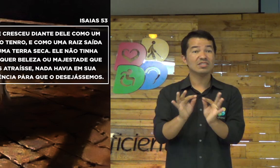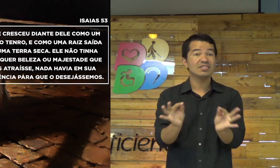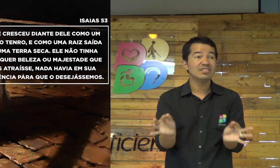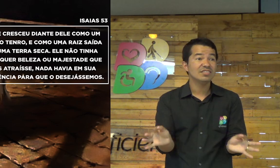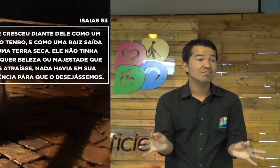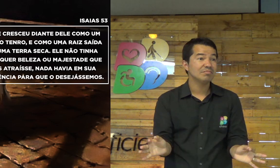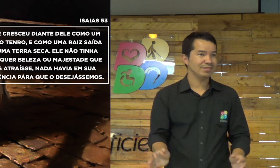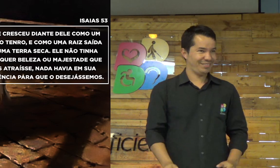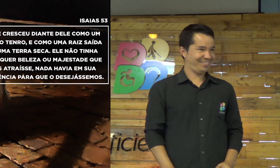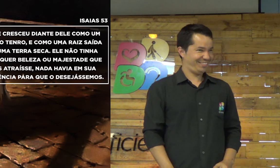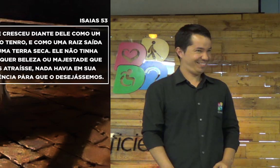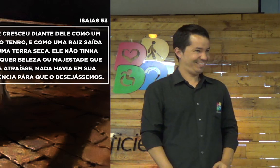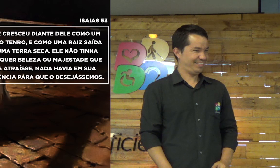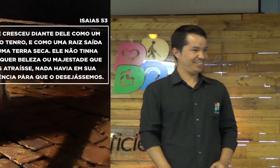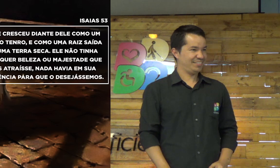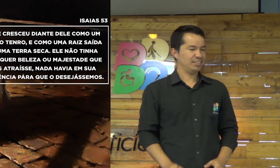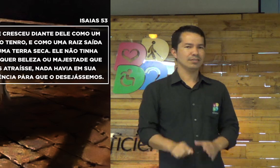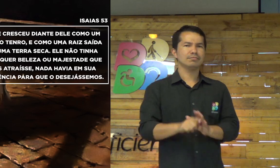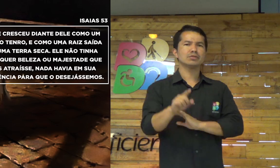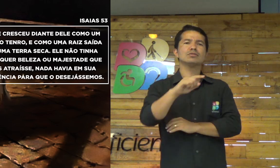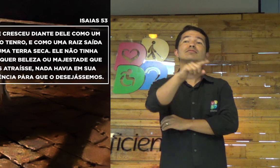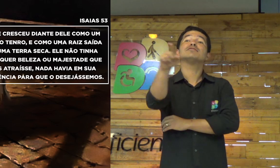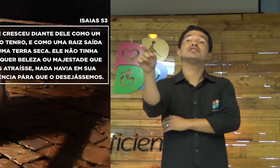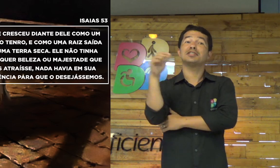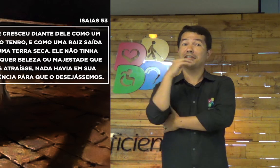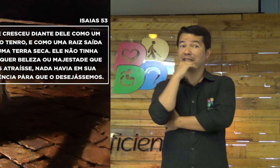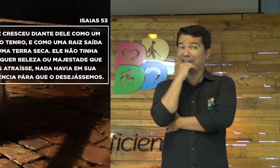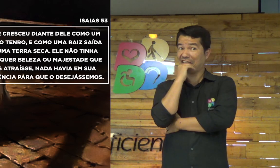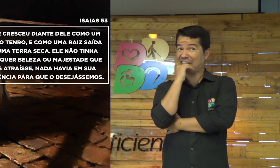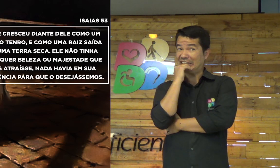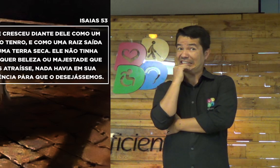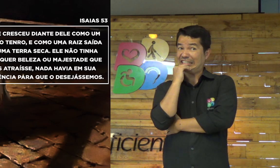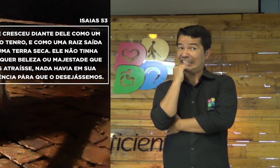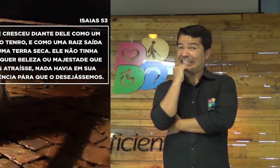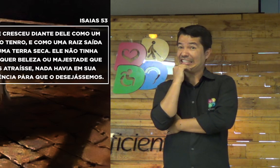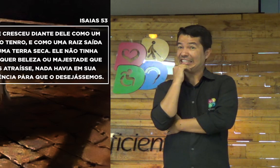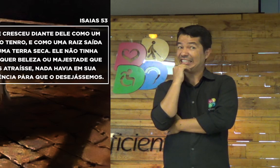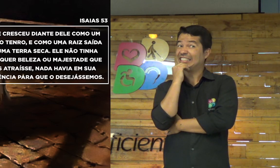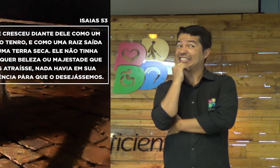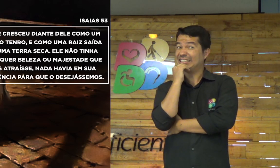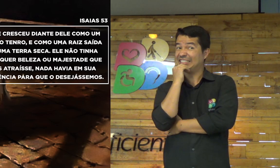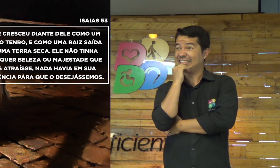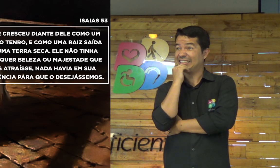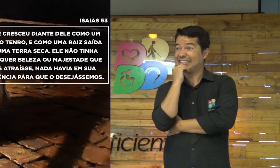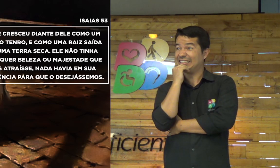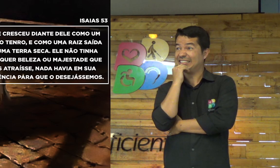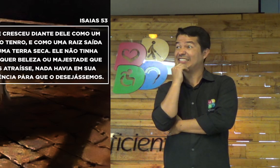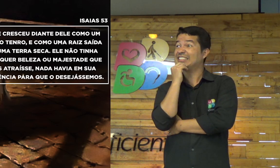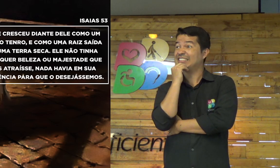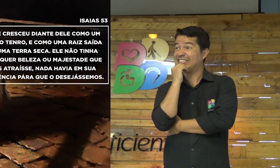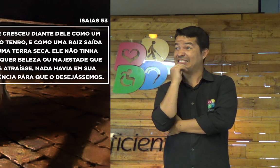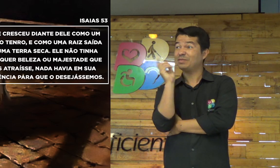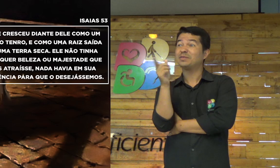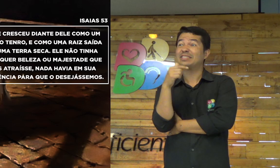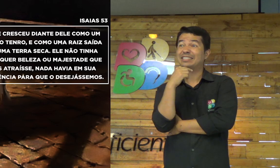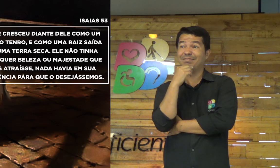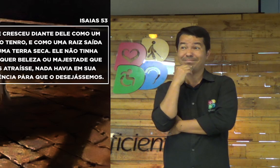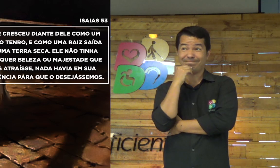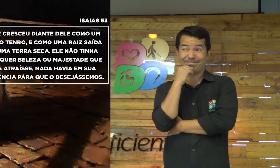Jesus era simples. Pergunto para vocês. E você? E você?